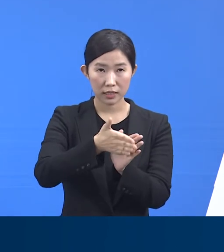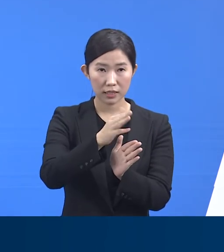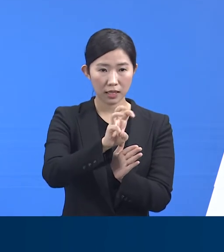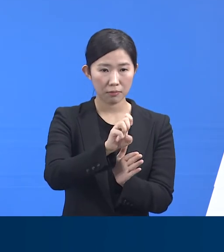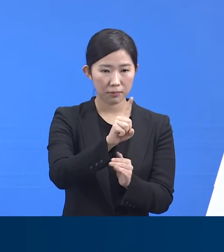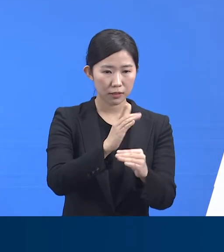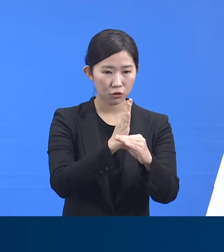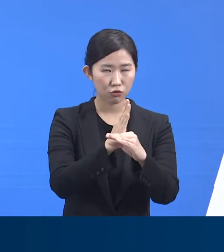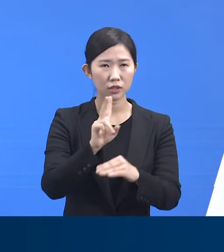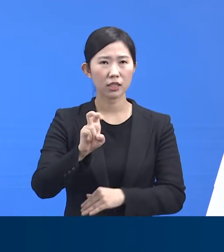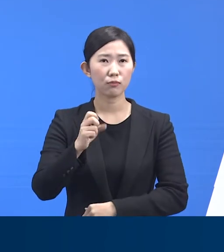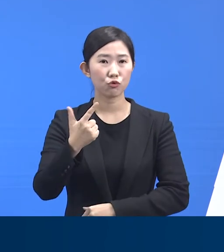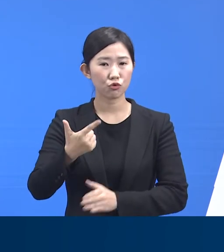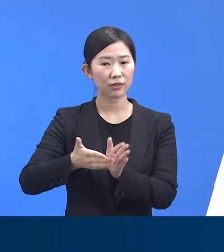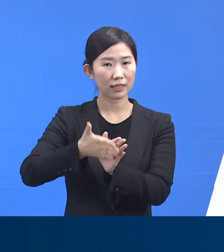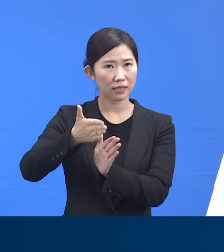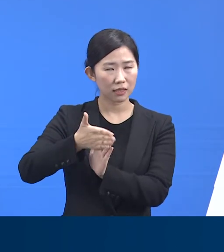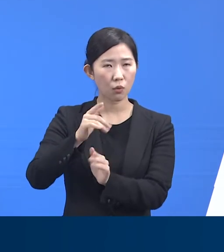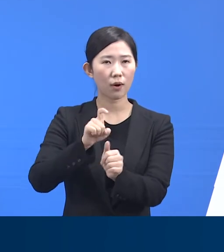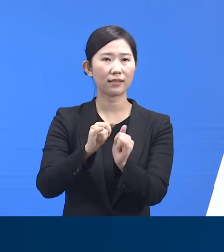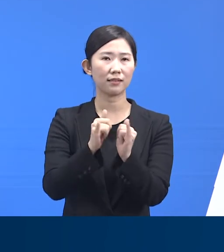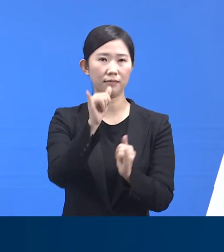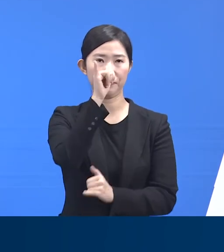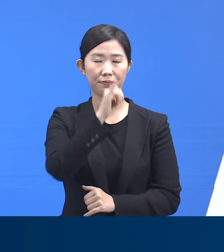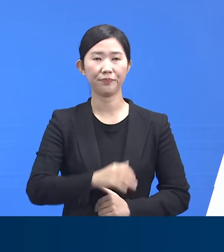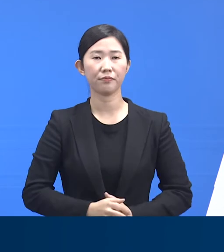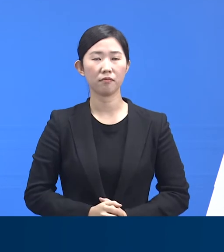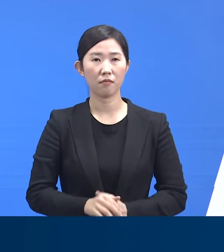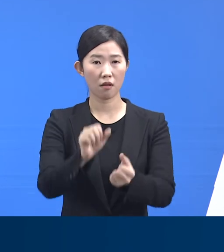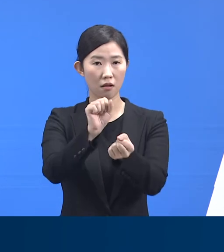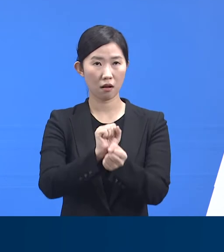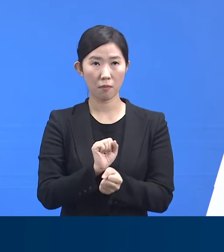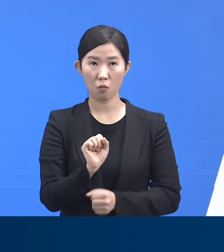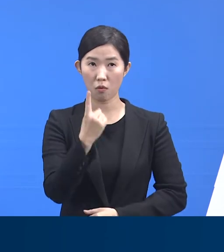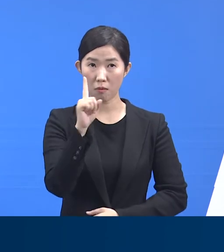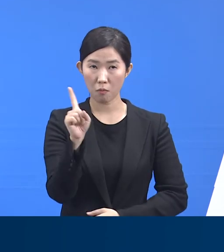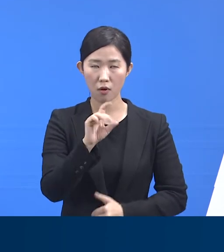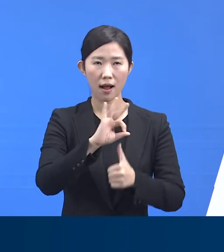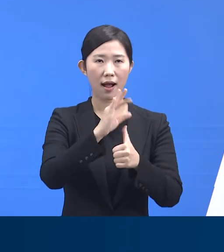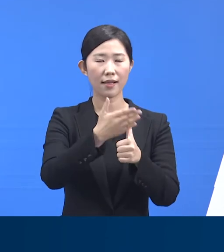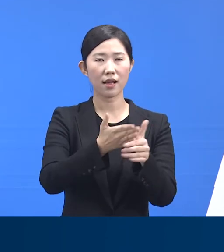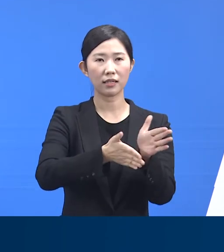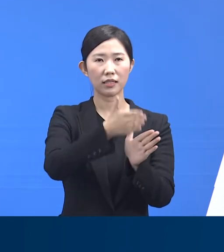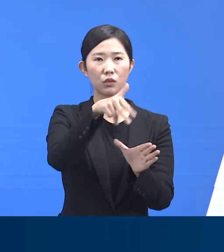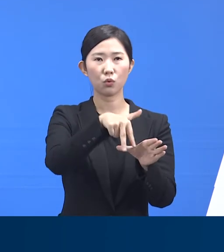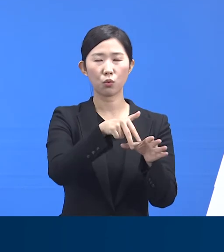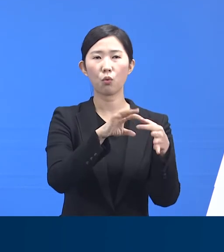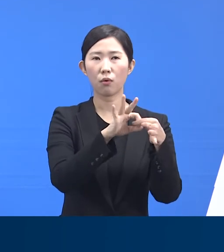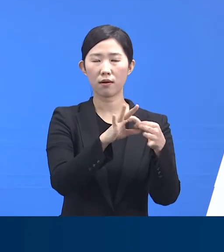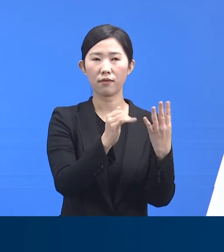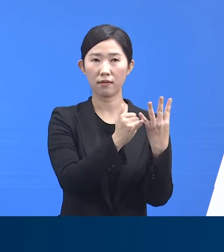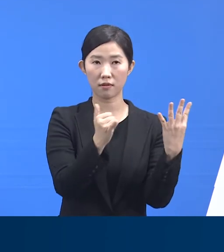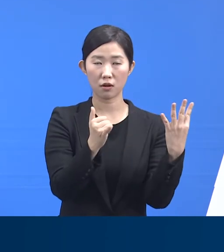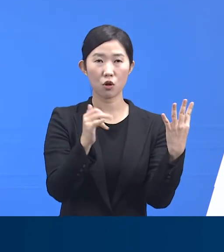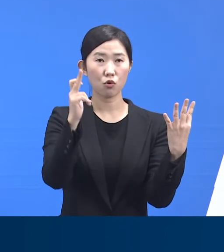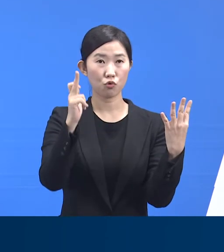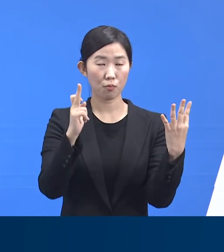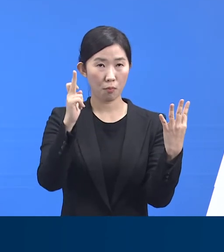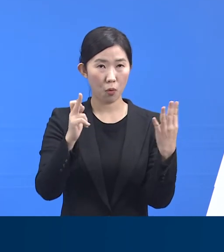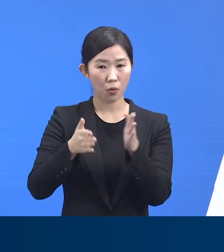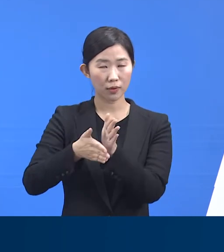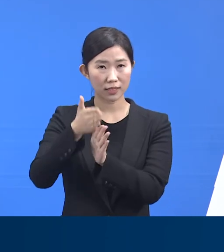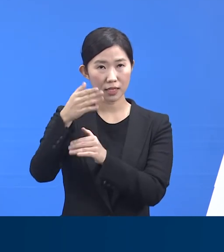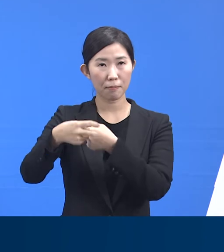확진자가 발생하였습니다. 감염 경로를 보면 안양시 종교시설 관련 4명 군포시 소재